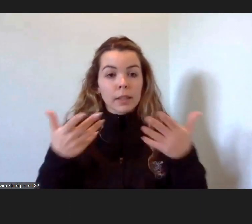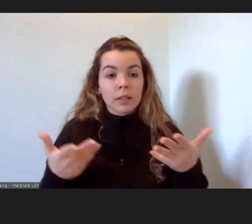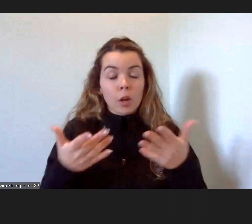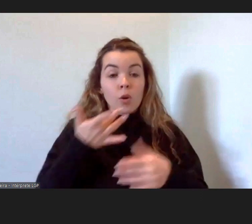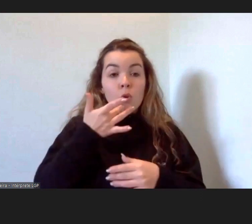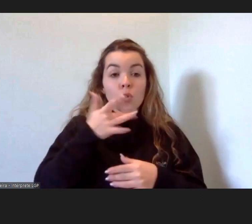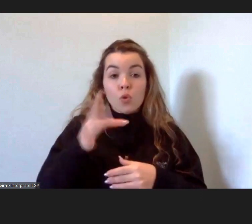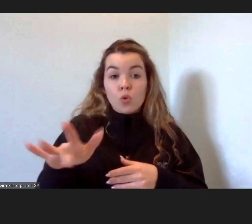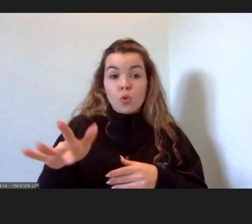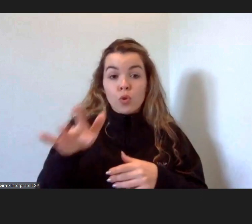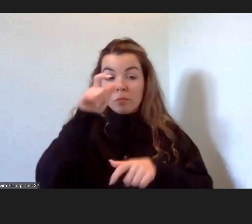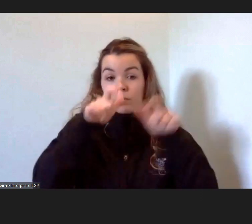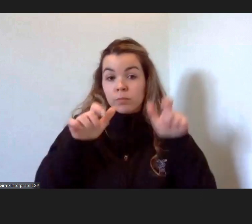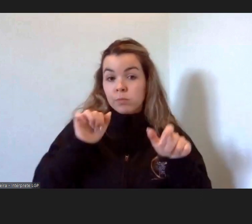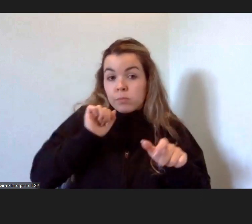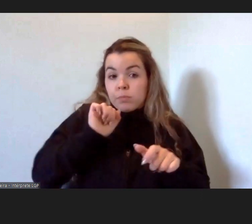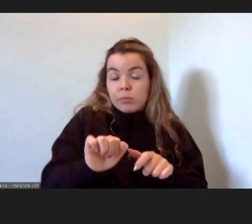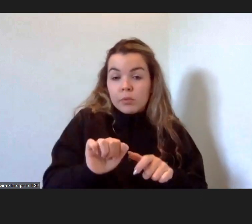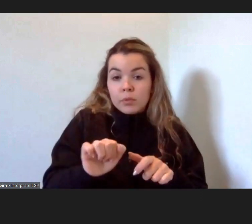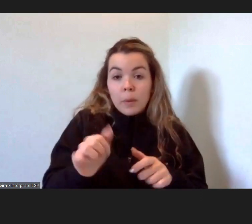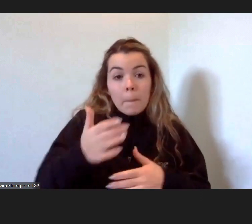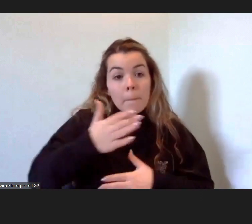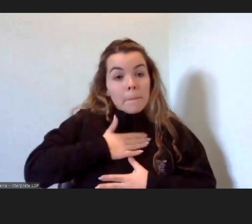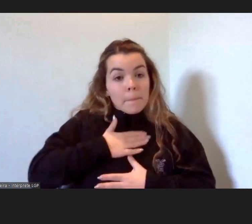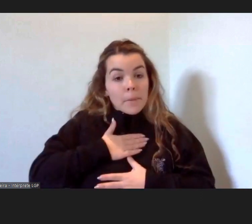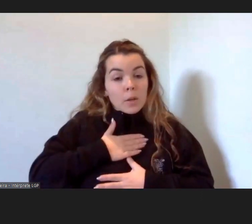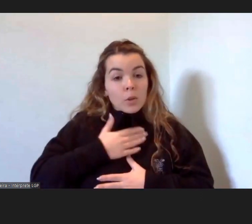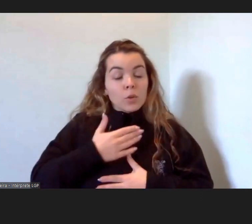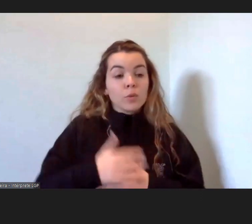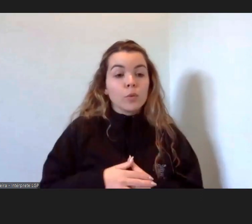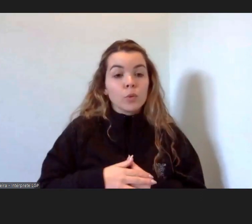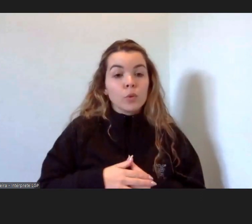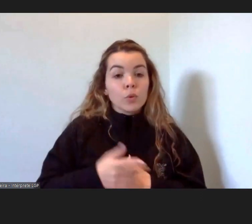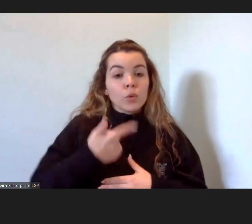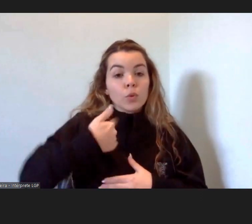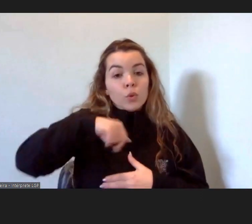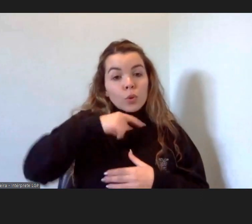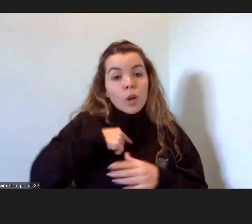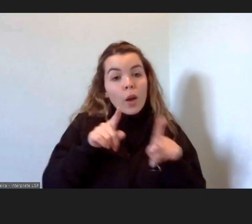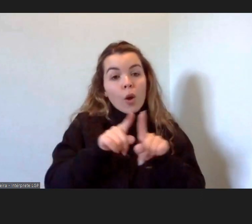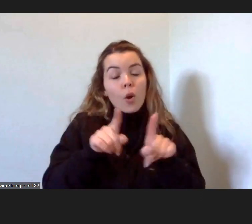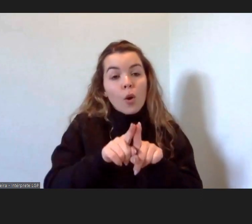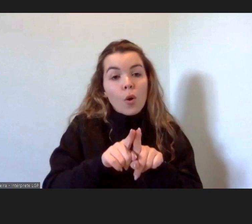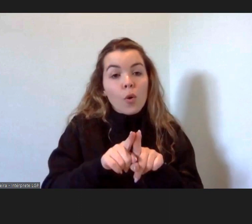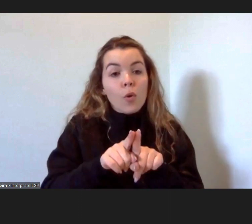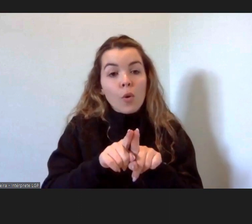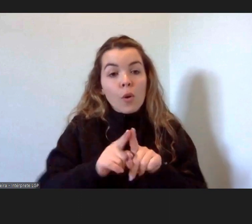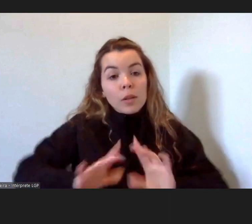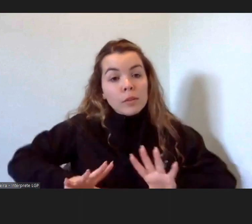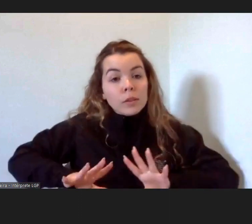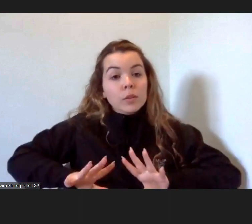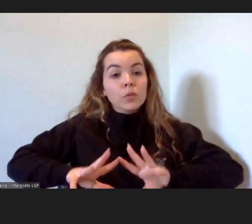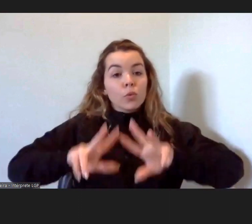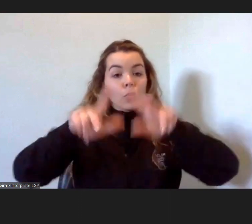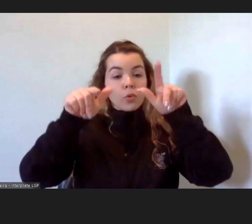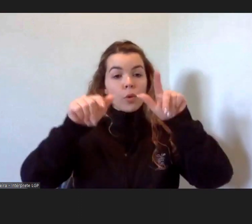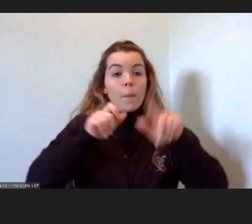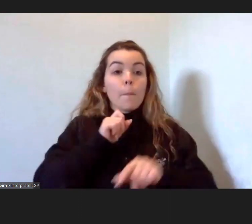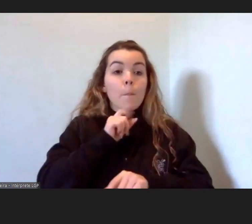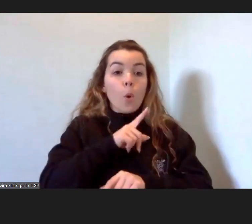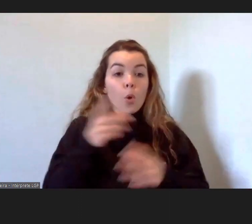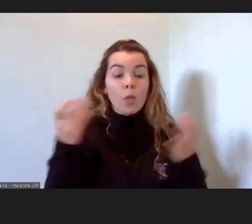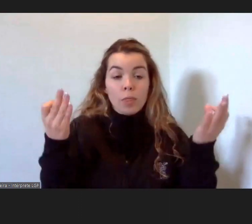são, para nós, são um sinônimo de desenvolvimento, podem, de facto,